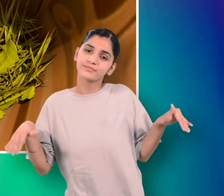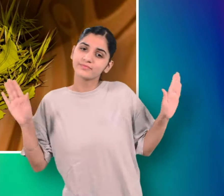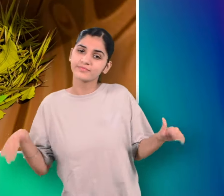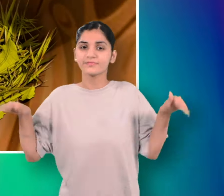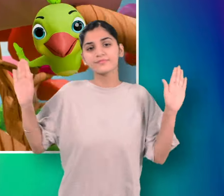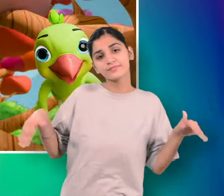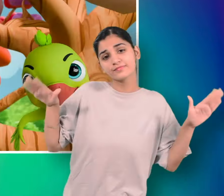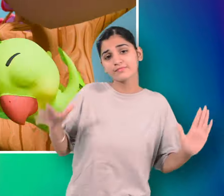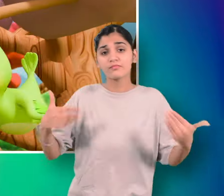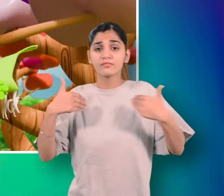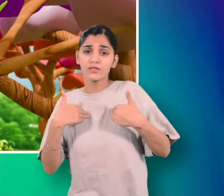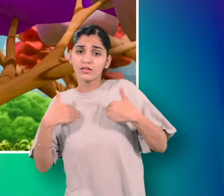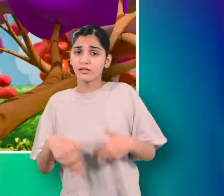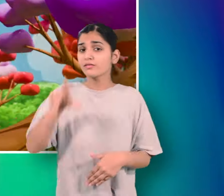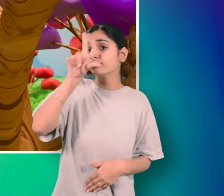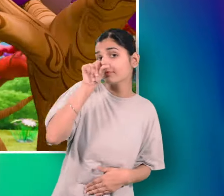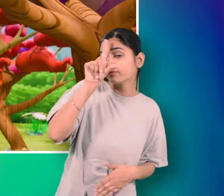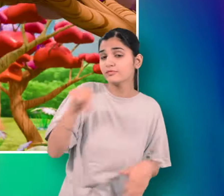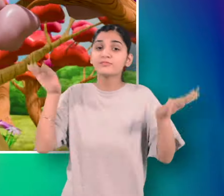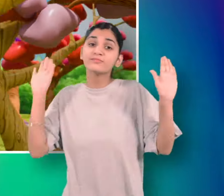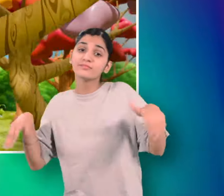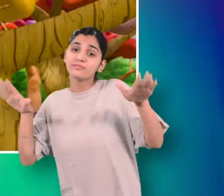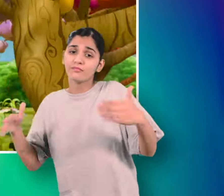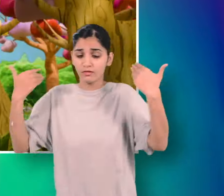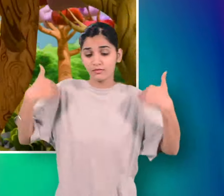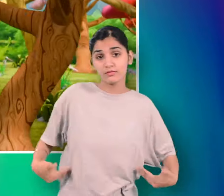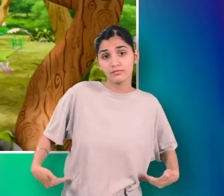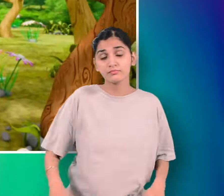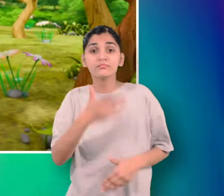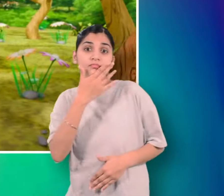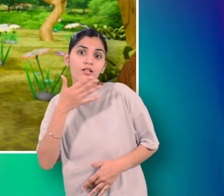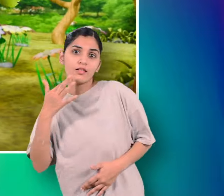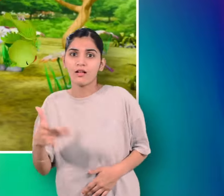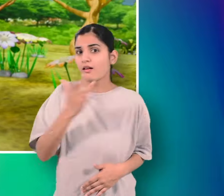मिट्टू तोता हूँ मैं तोता हूँ हरी रंग का